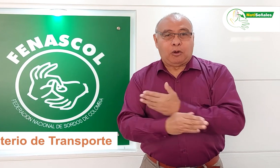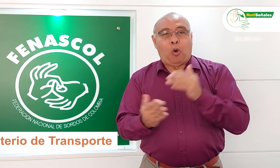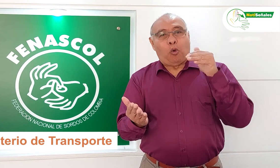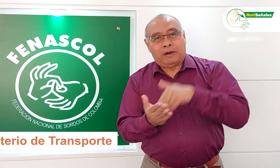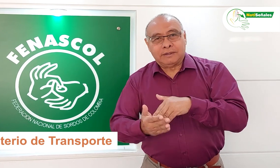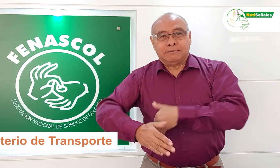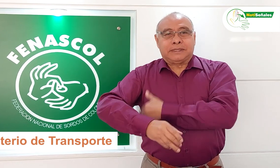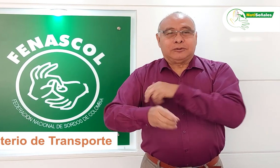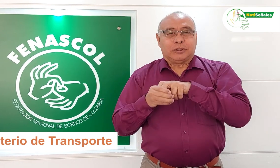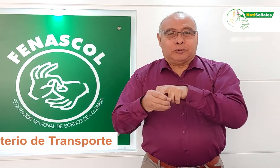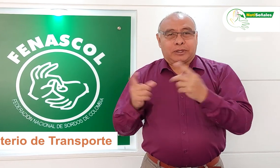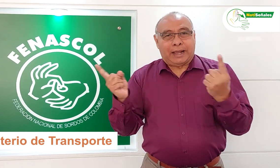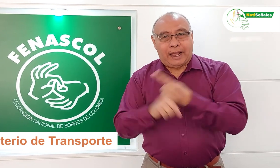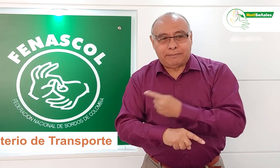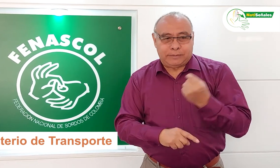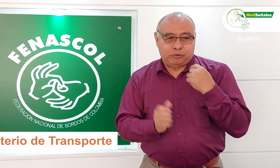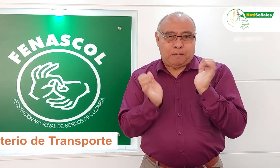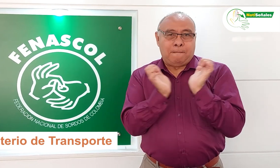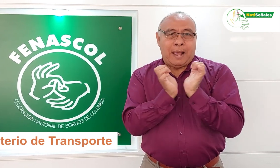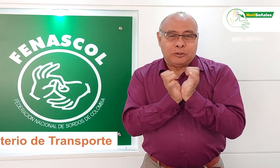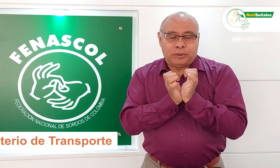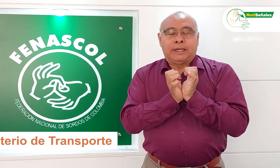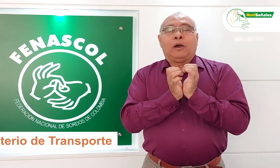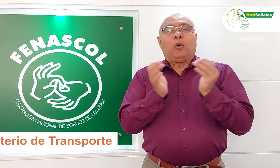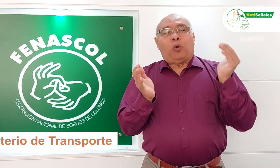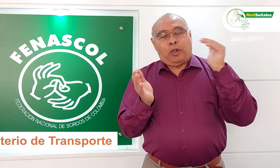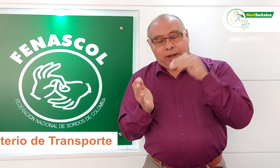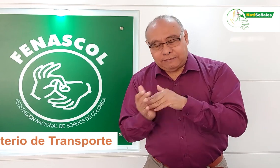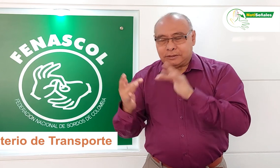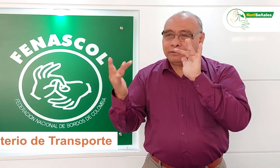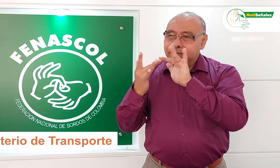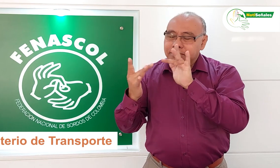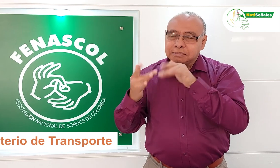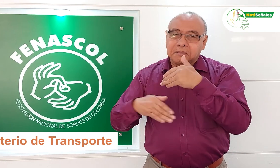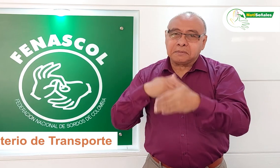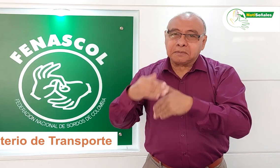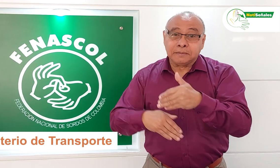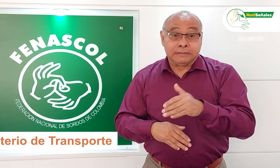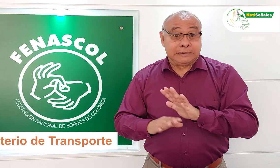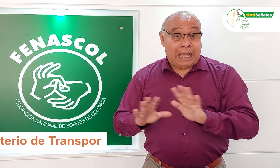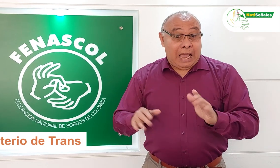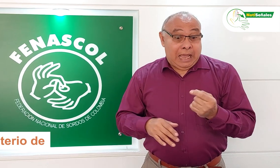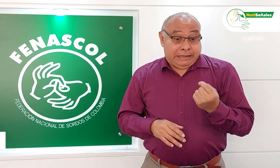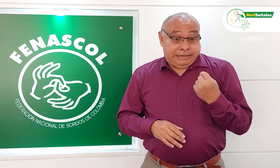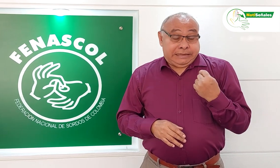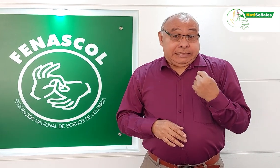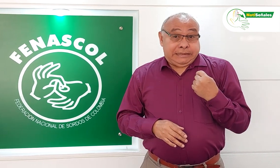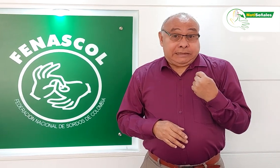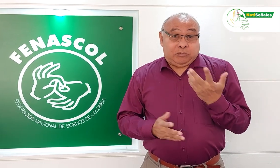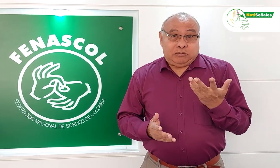Pero con el cambio de Ministro de Transporte en el mes de mayo, estos procesos quedaron truncados y fue necesario iniciar el